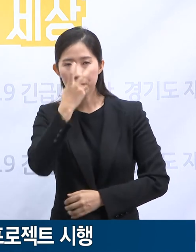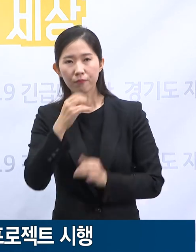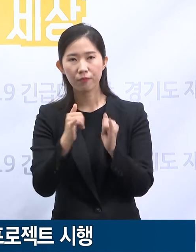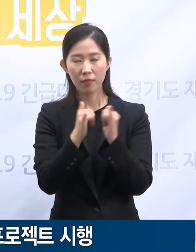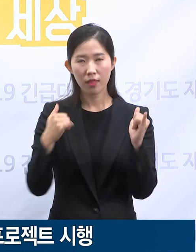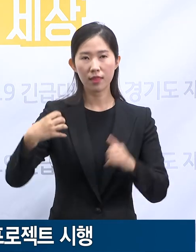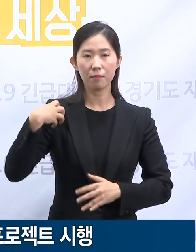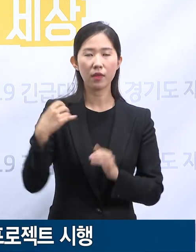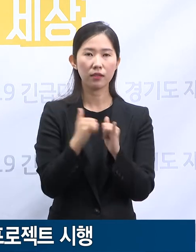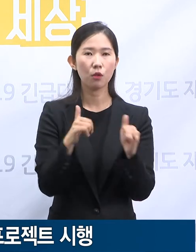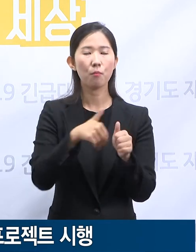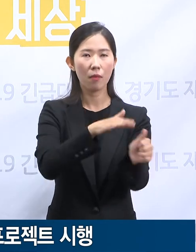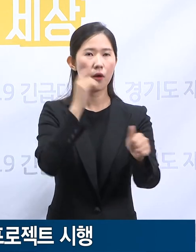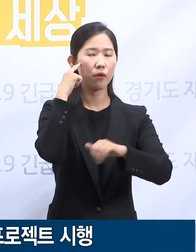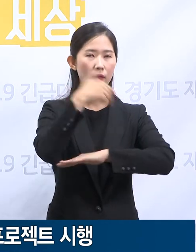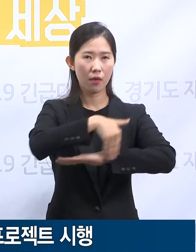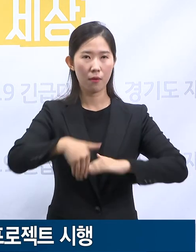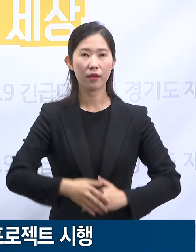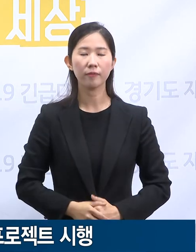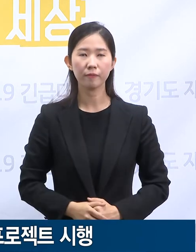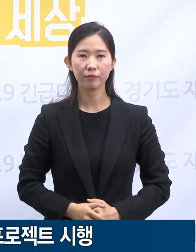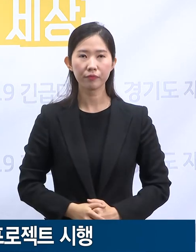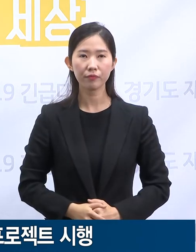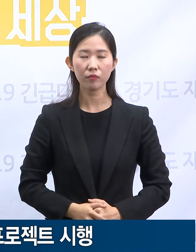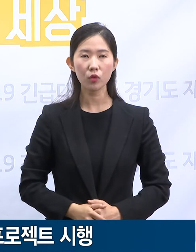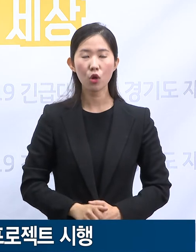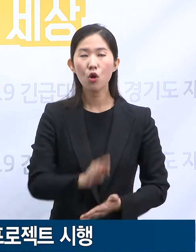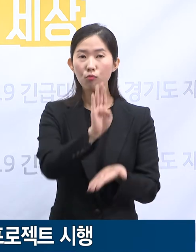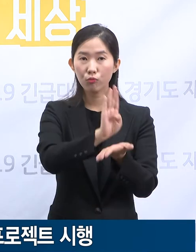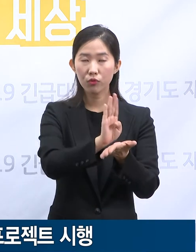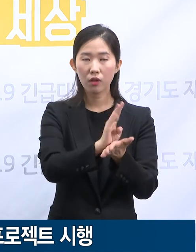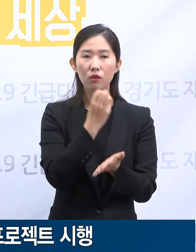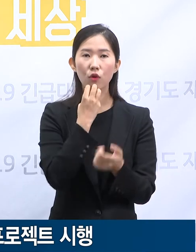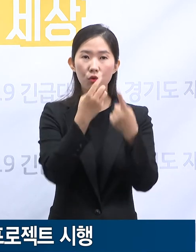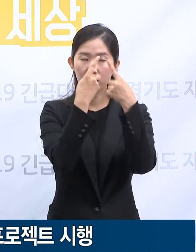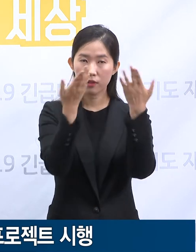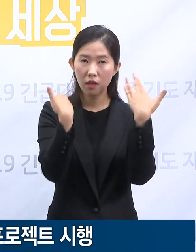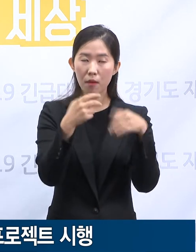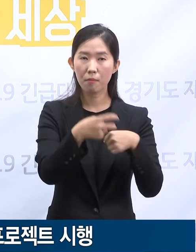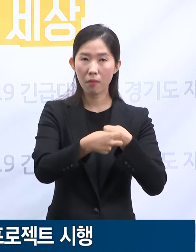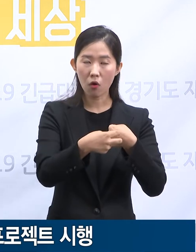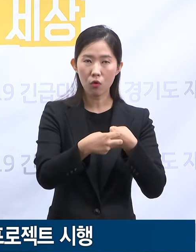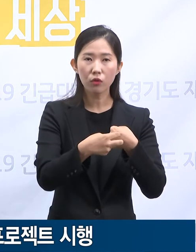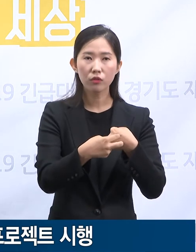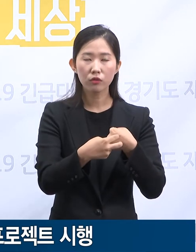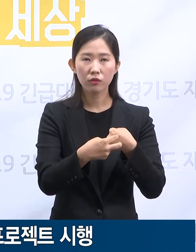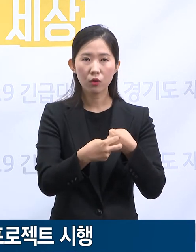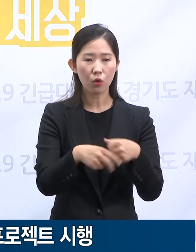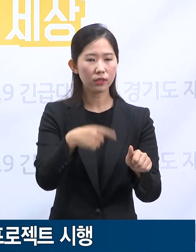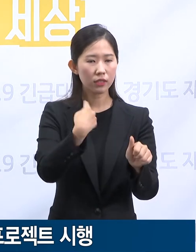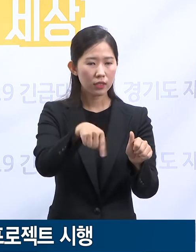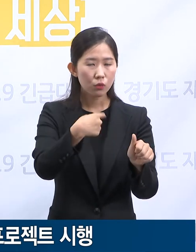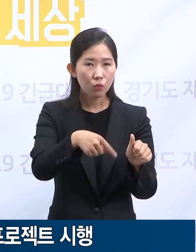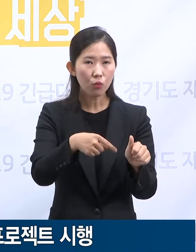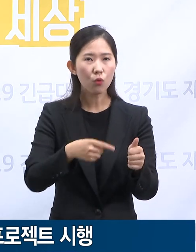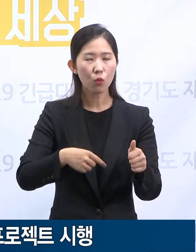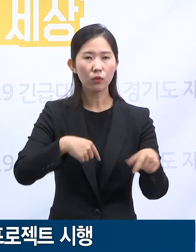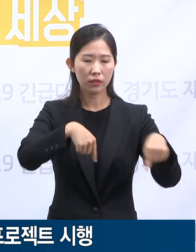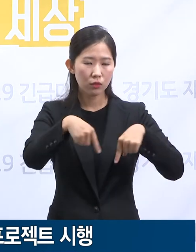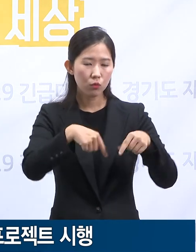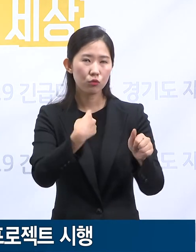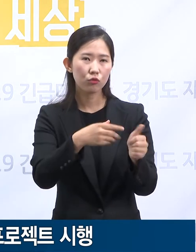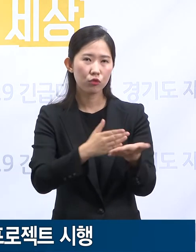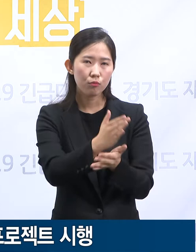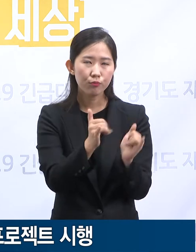전문인력을 지원하는 데 힘을 보탰습니다. 분당 서울대학교 병원은 중환자 지도 전문의와 교육 간호사를 정기적으로 파견하고